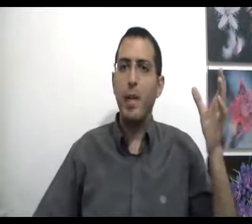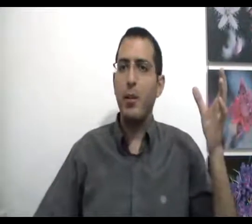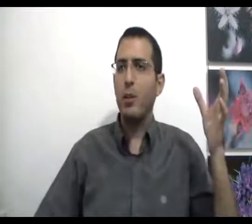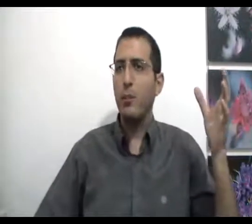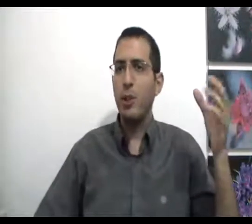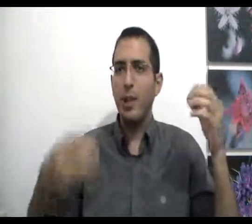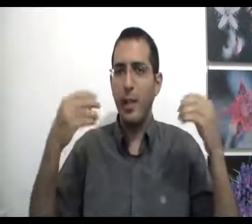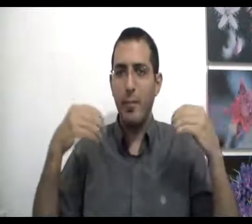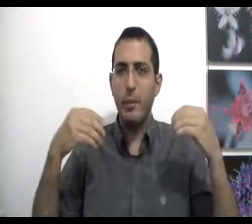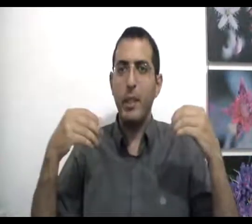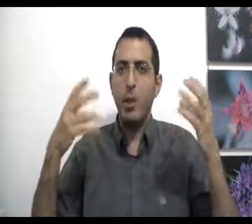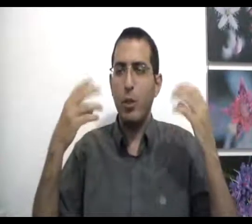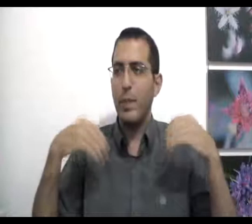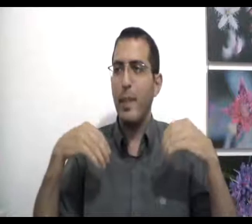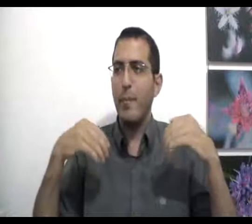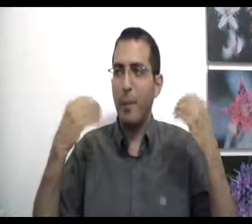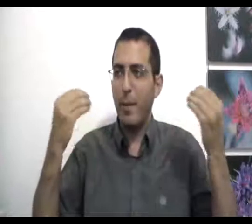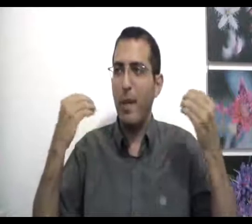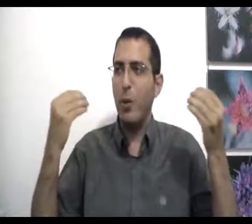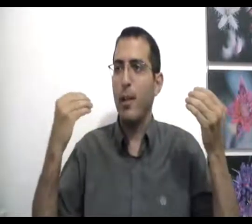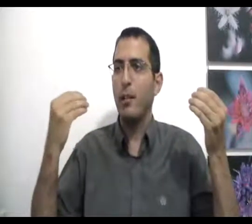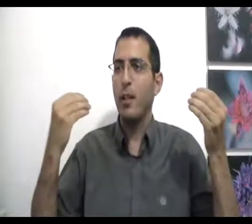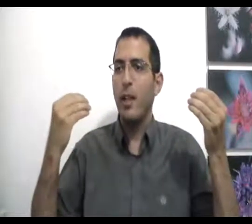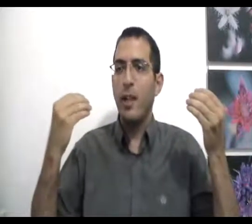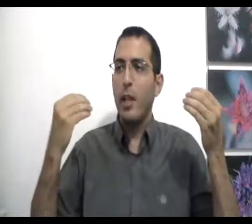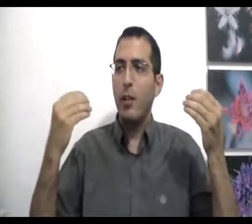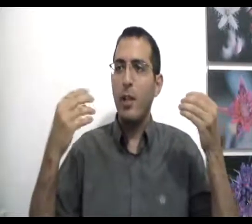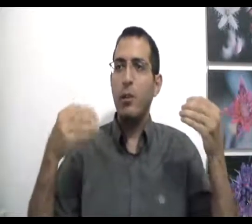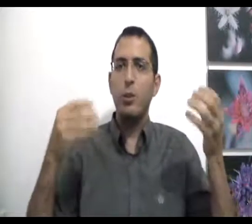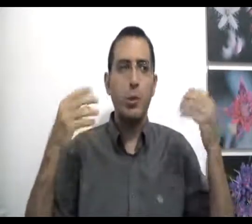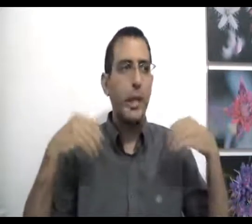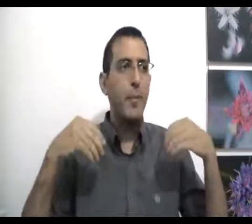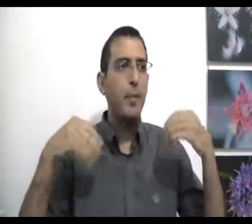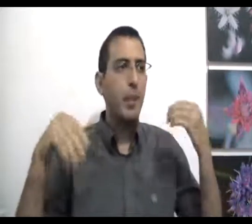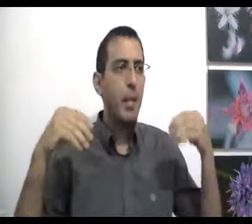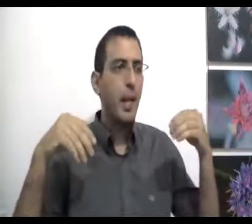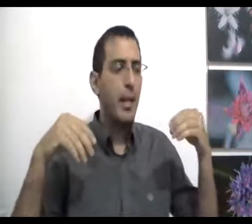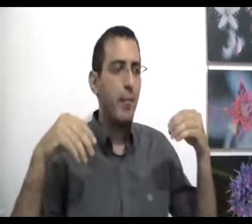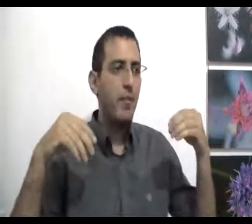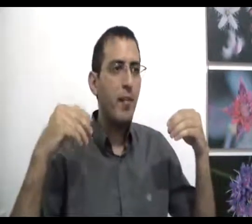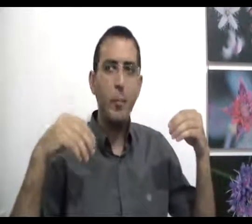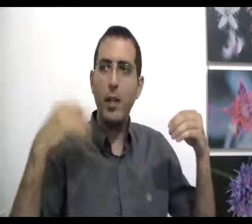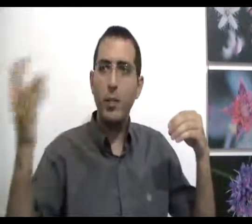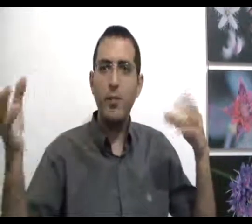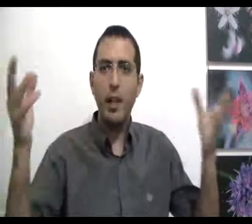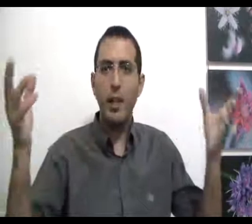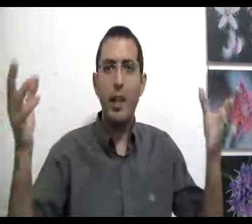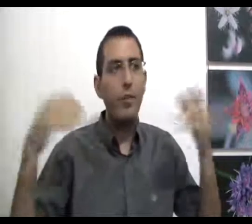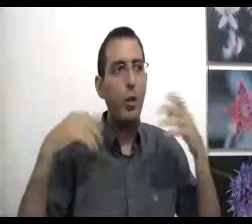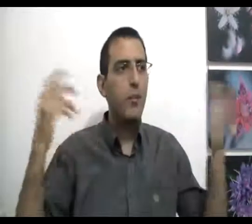היגיון כמו שאני קיים בן אדם יכול להיות קיים ברמה הלוגית יכולה להיות ישות קיימת שאדם יהיה קיים ואף על פי כן הוא אוהב דברים אחרים ולא אוהב